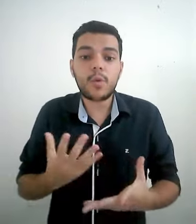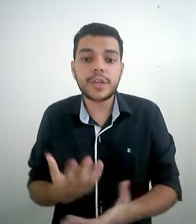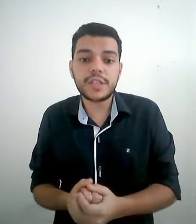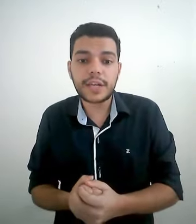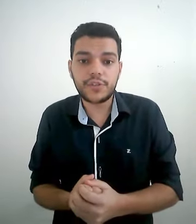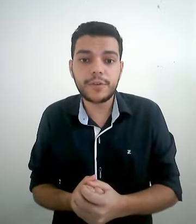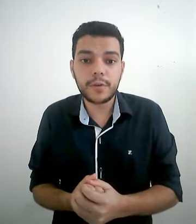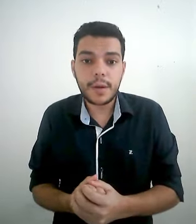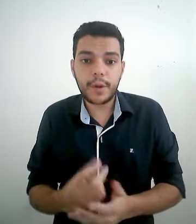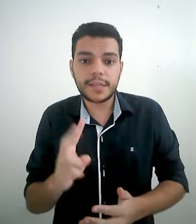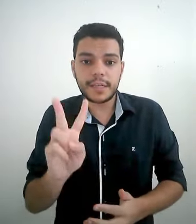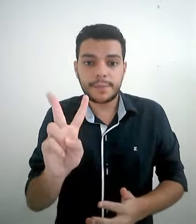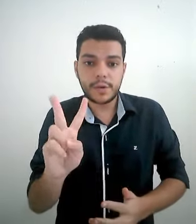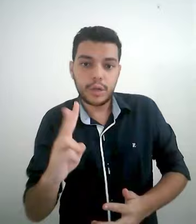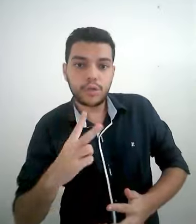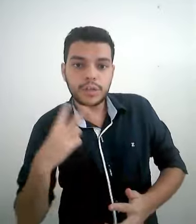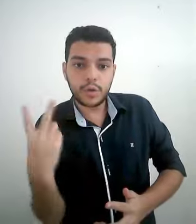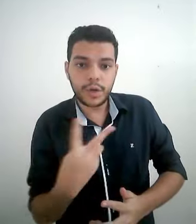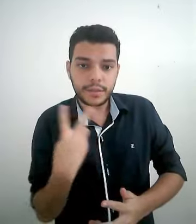quantitativo. Por exemplo, nós dois,